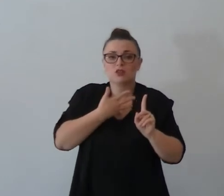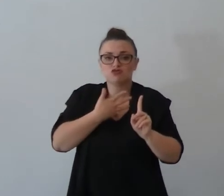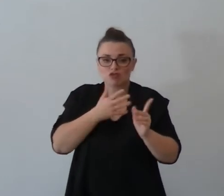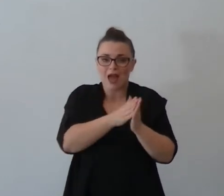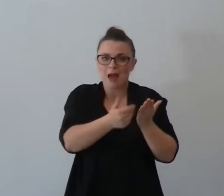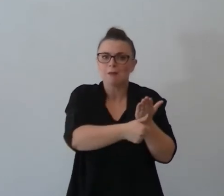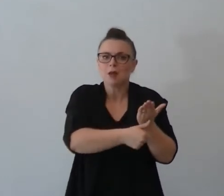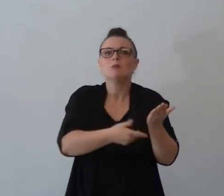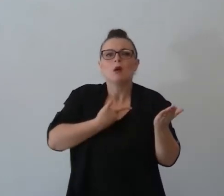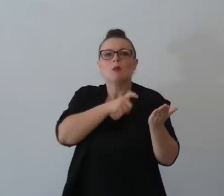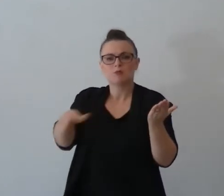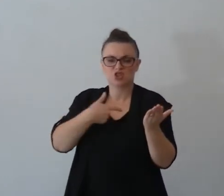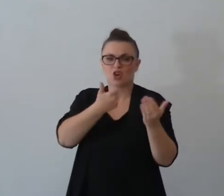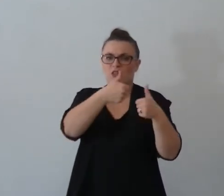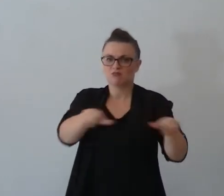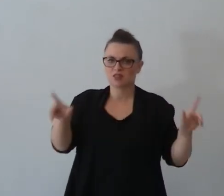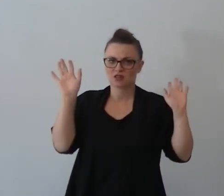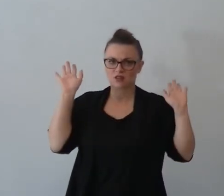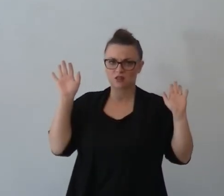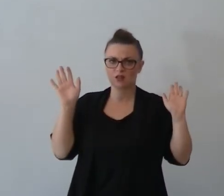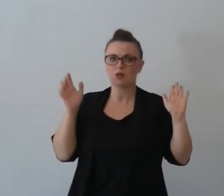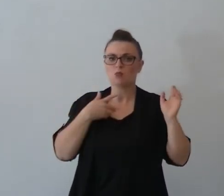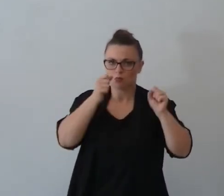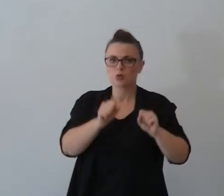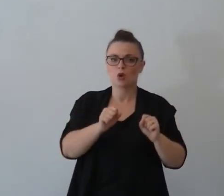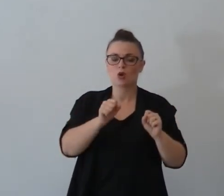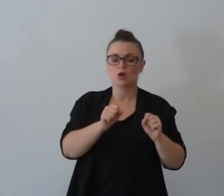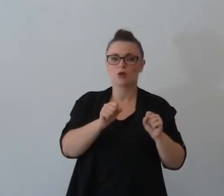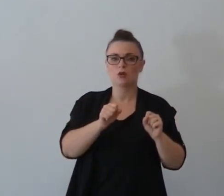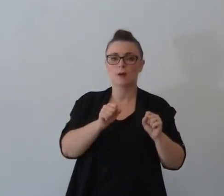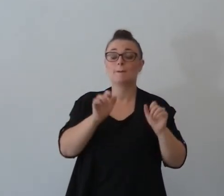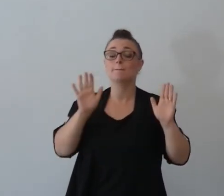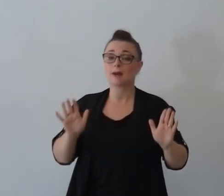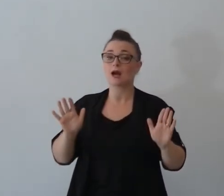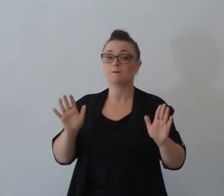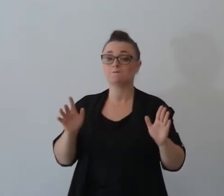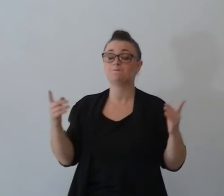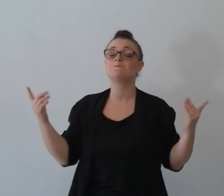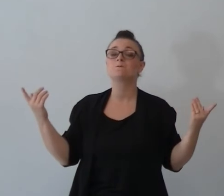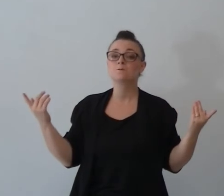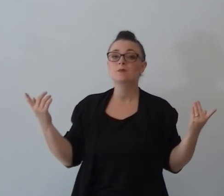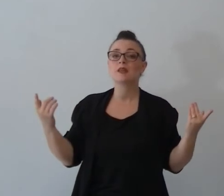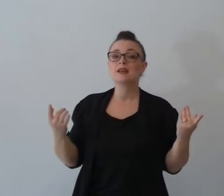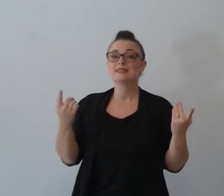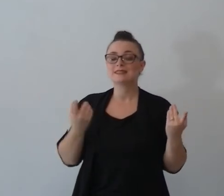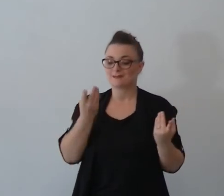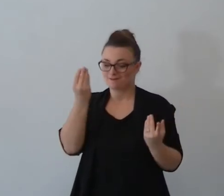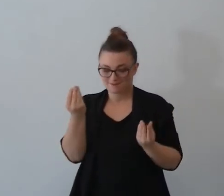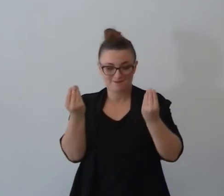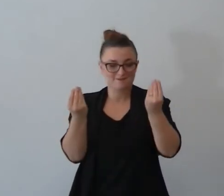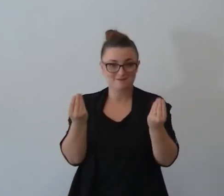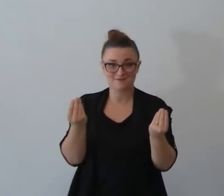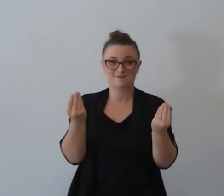se tu hai nella tua vita il Signore la colla che ti tiene insieme alla tua lui alla tua lei sarà